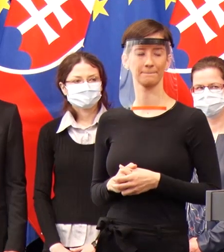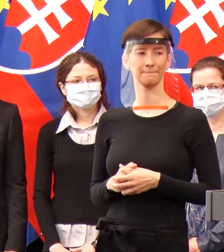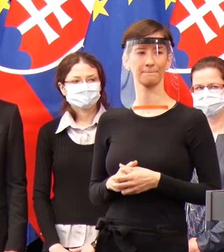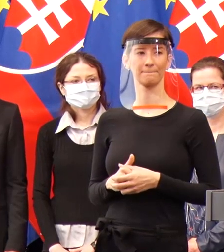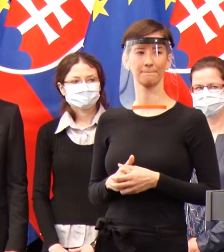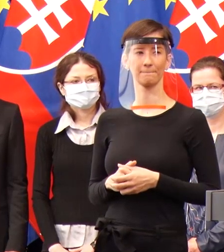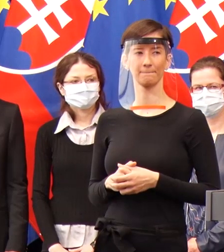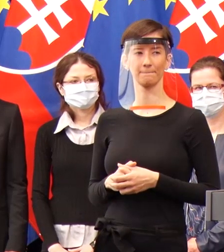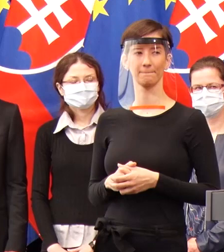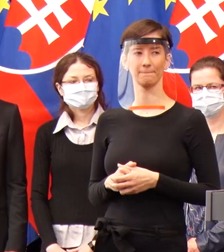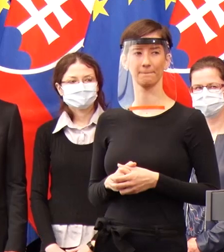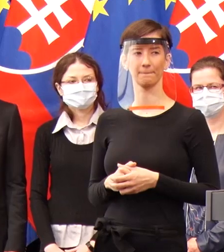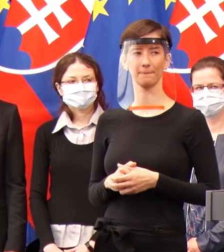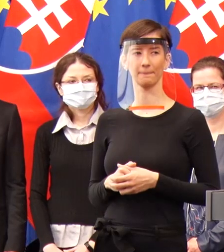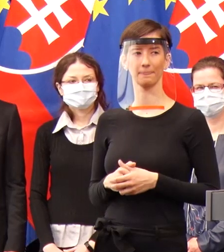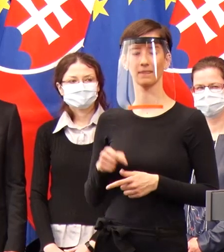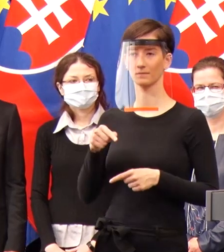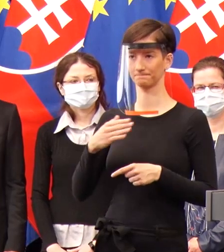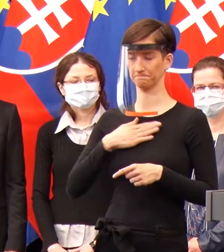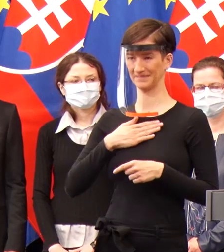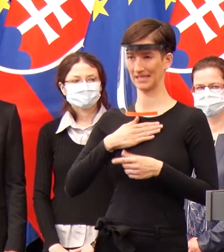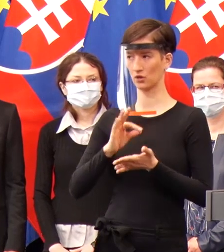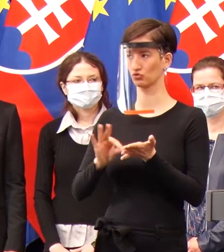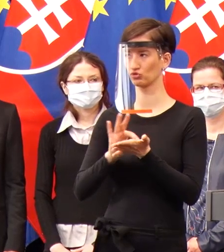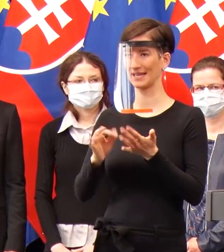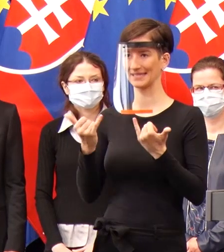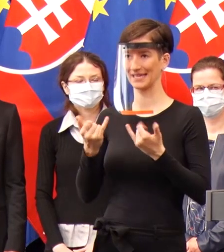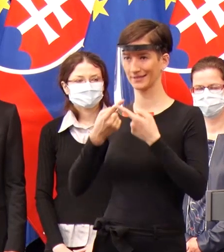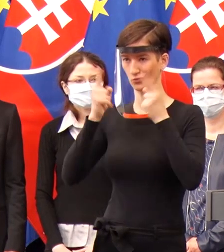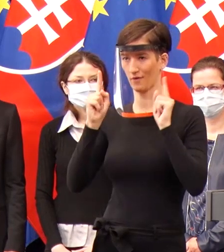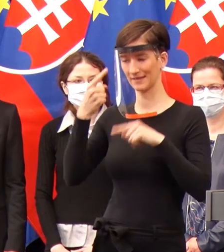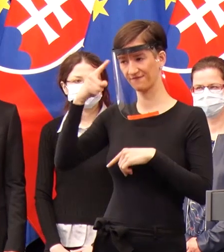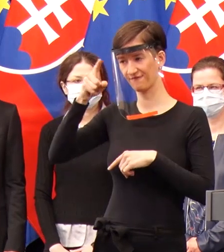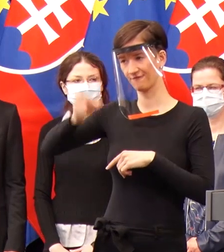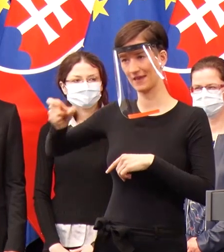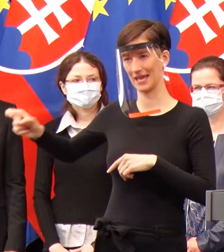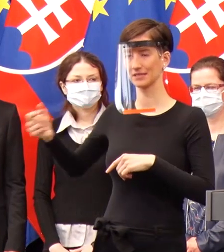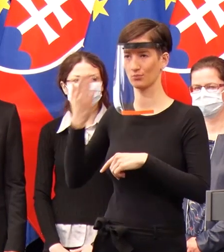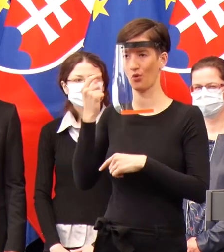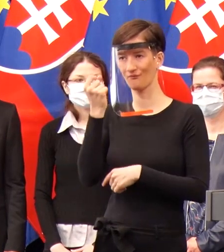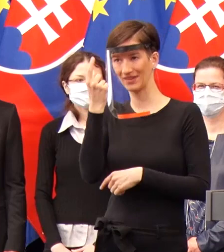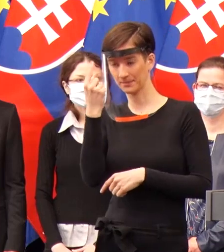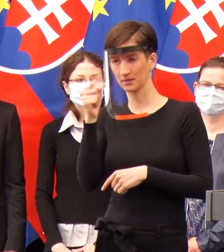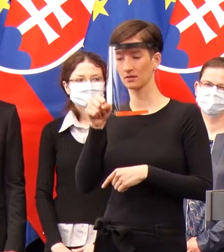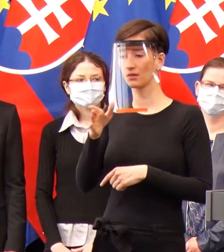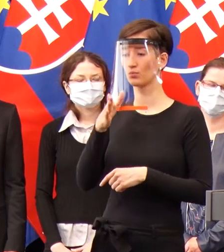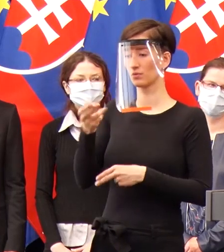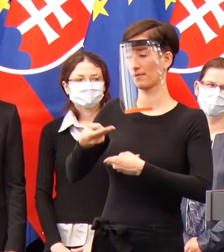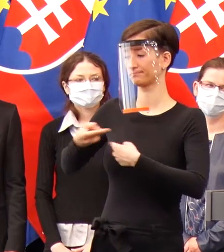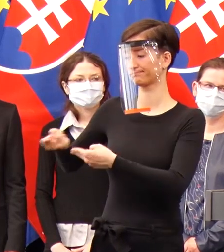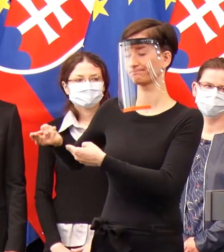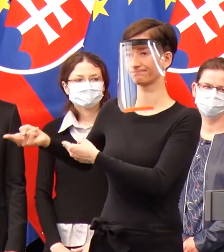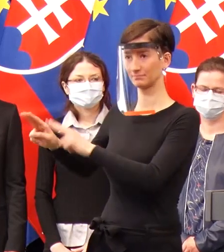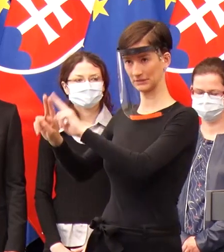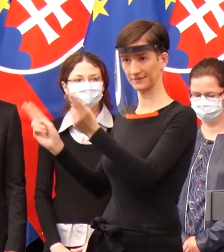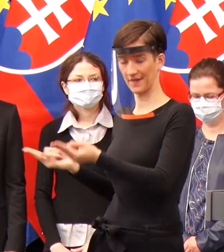otázku. Ponúkneme vlastne tieto testy aj možno do zahraničia krajinám, ktoré dneska nemajú testy, kde tiež je problém možno nakúpiť ich